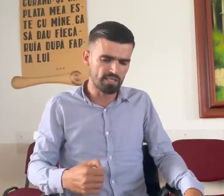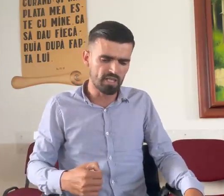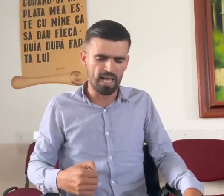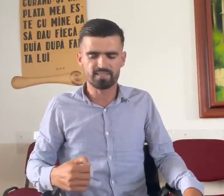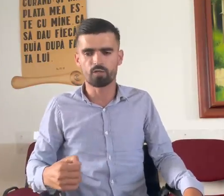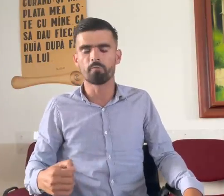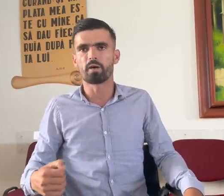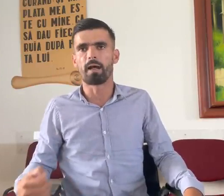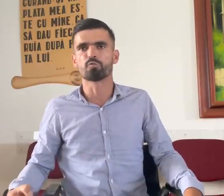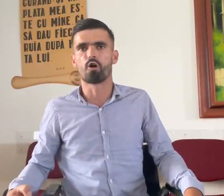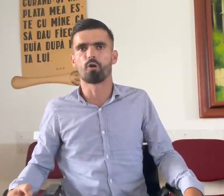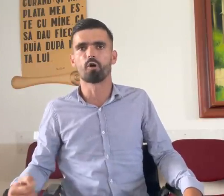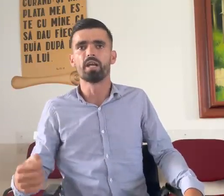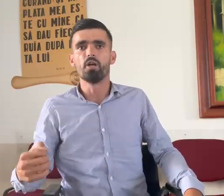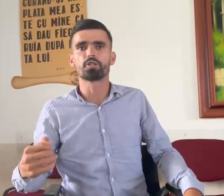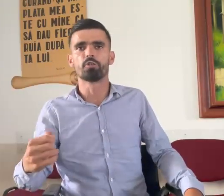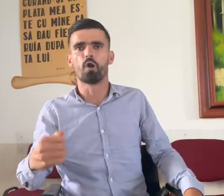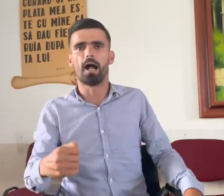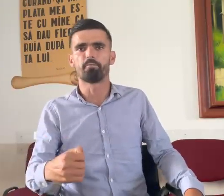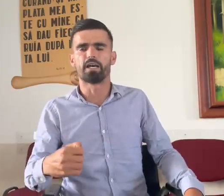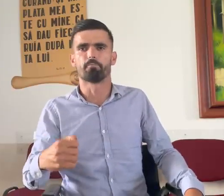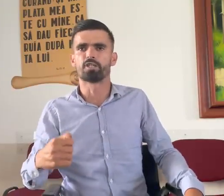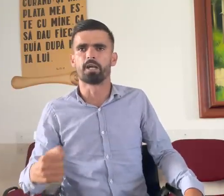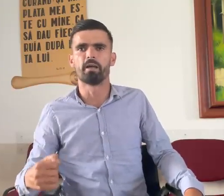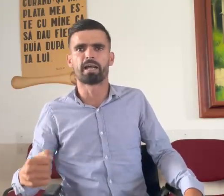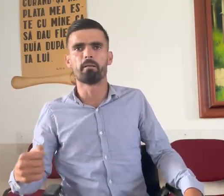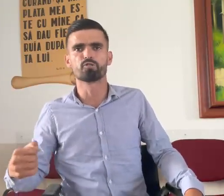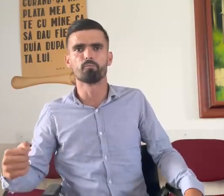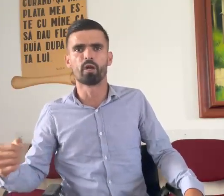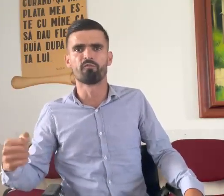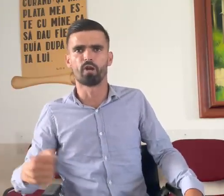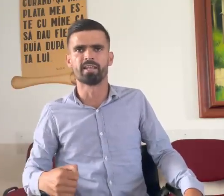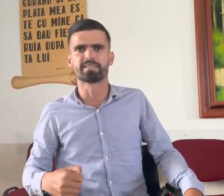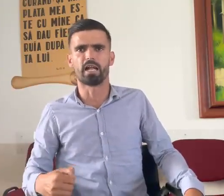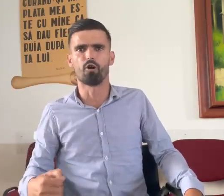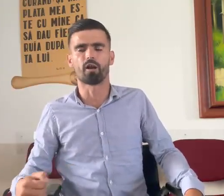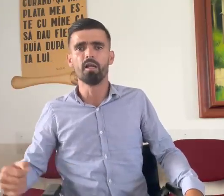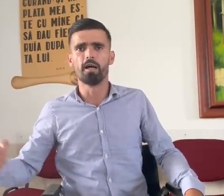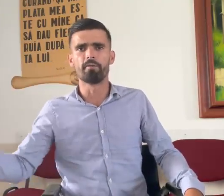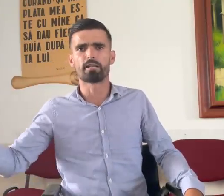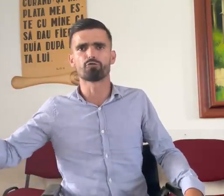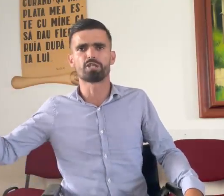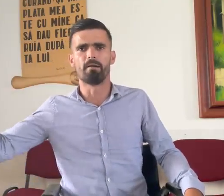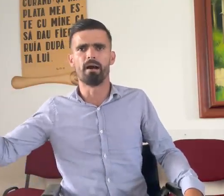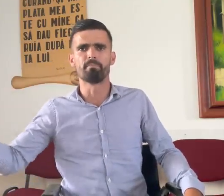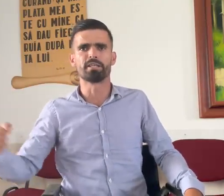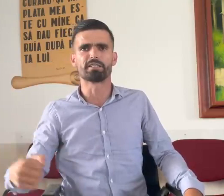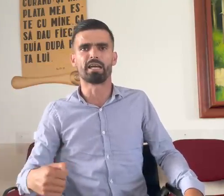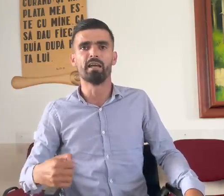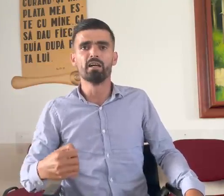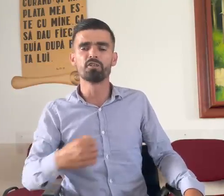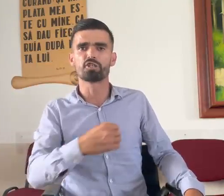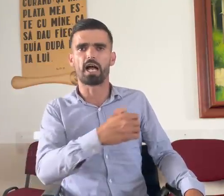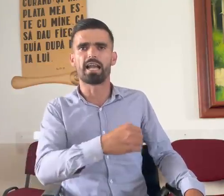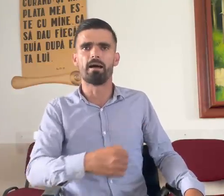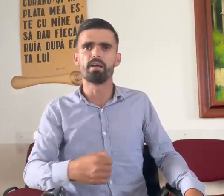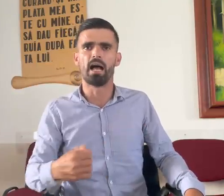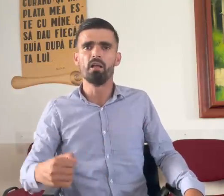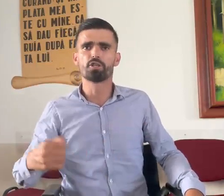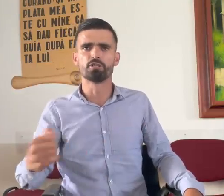dimineața îmi cumpăram droguri și noaptea, după ce mai eram sub influența lor, îmi aduceam aminte în șalea mea și